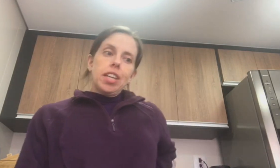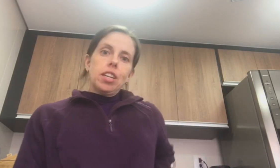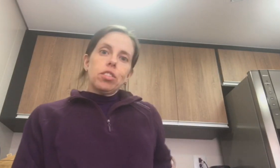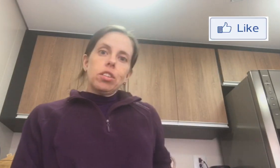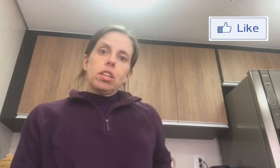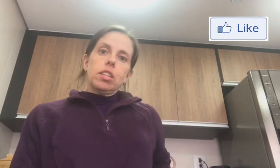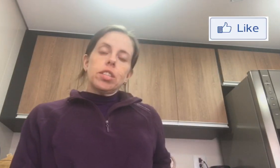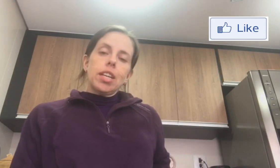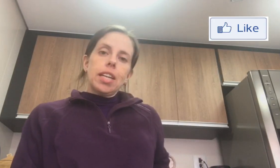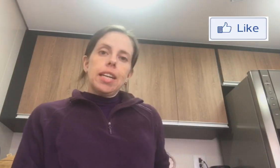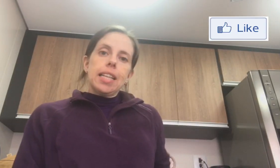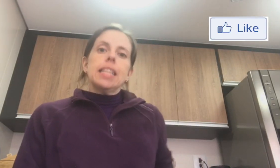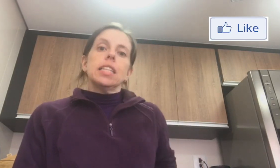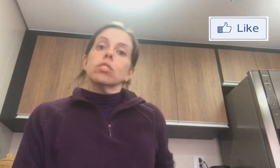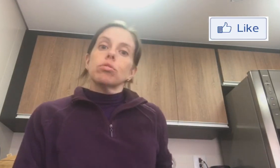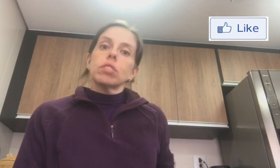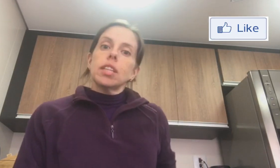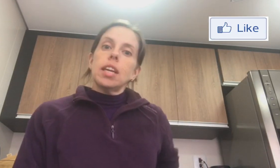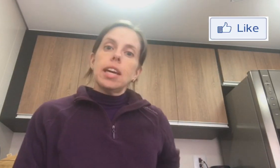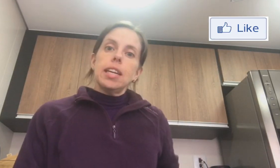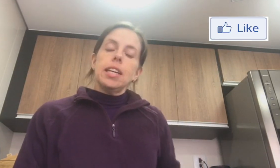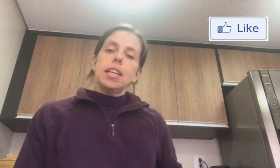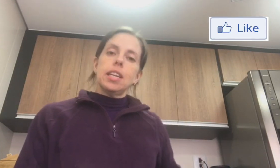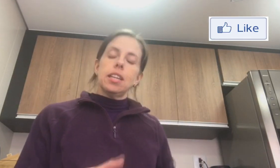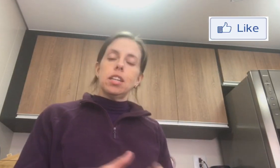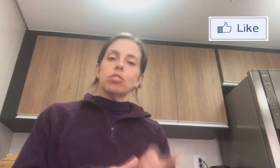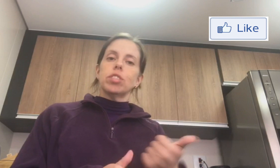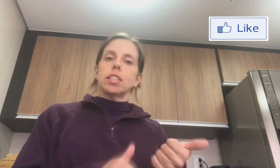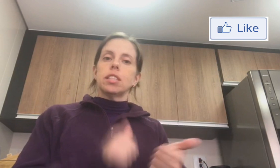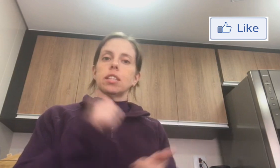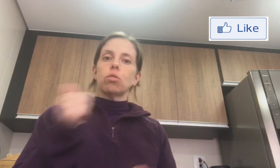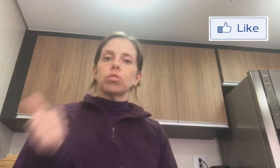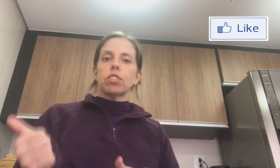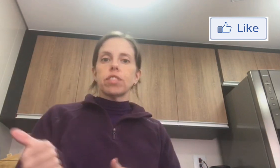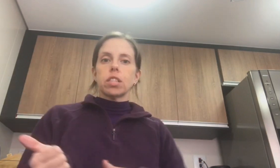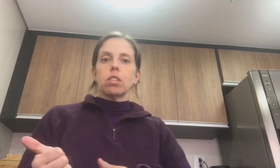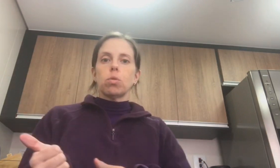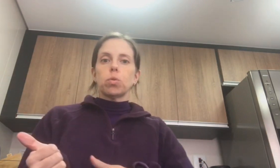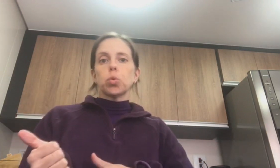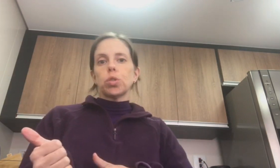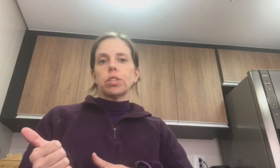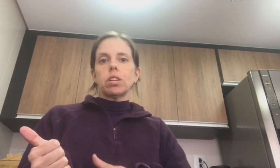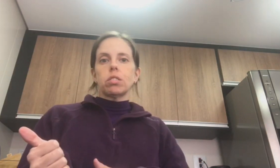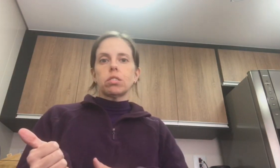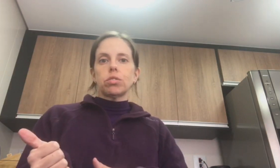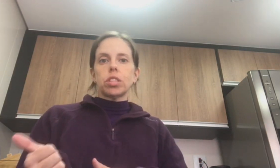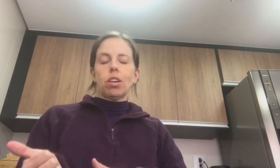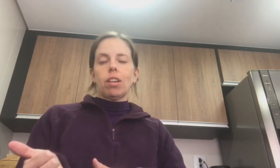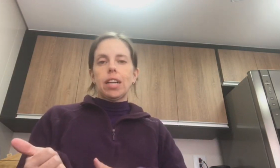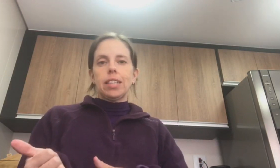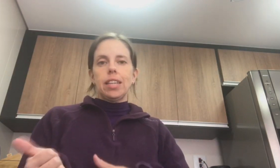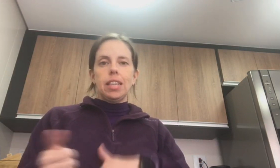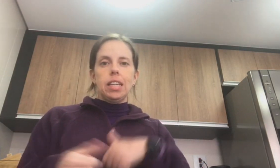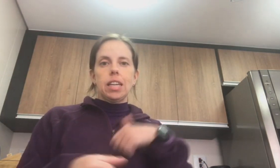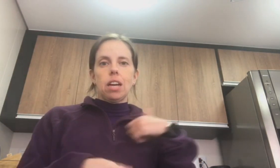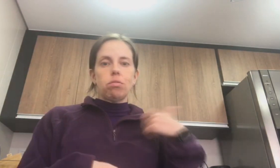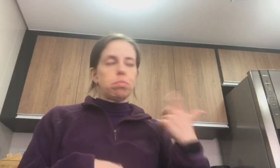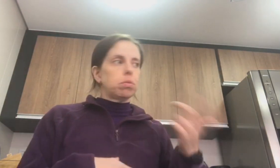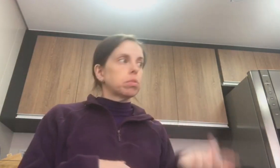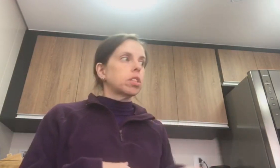Porque o celular dele é da Samsung. E aí... Não sei se eu consigo fazer o tour com o celular dele. Travo um pouco com o